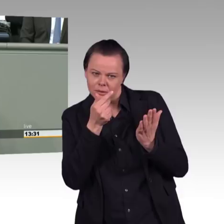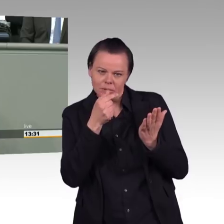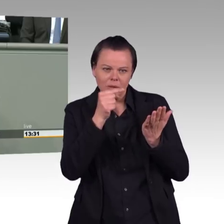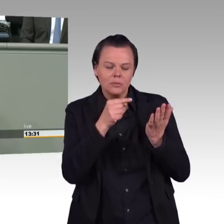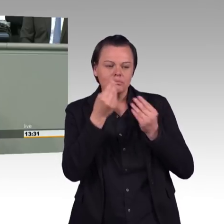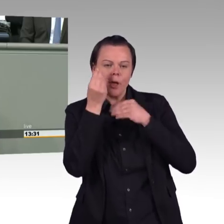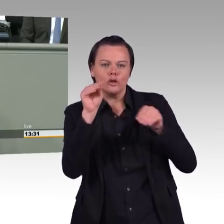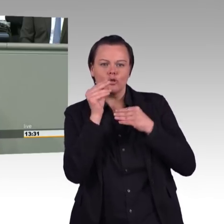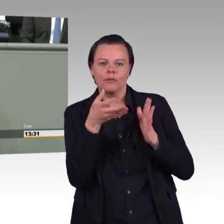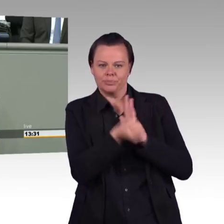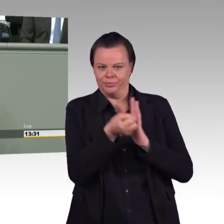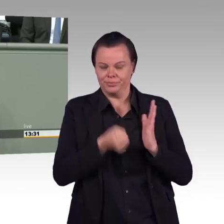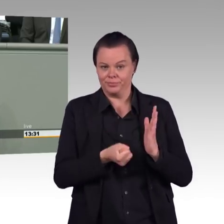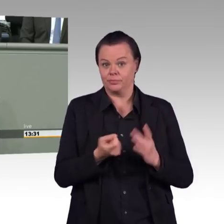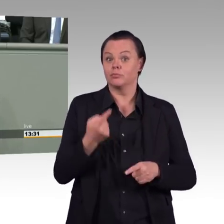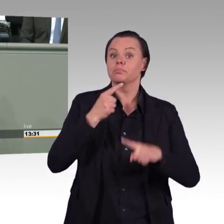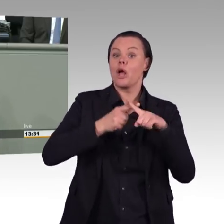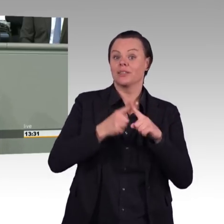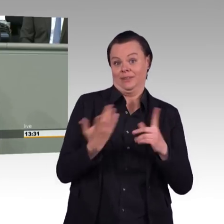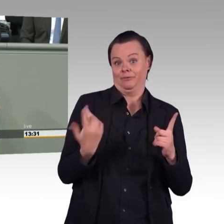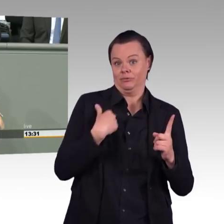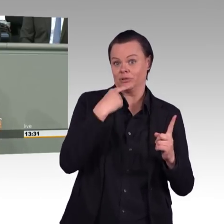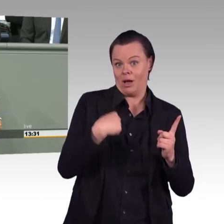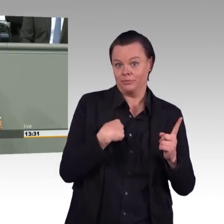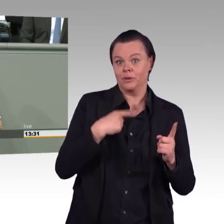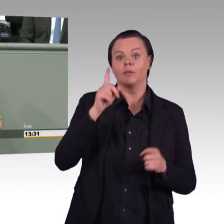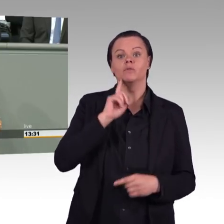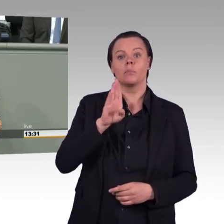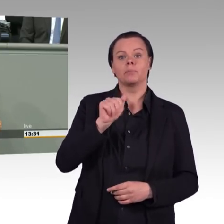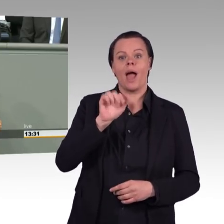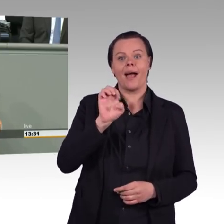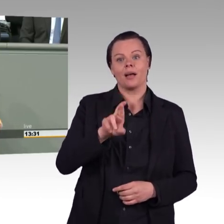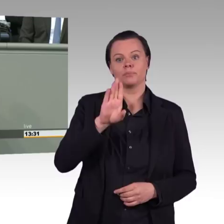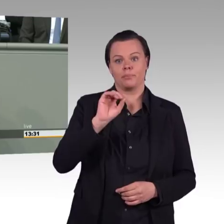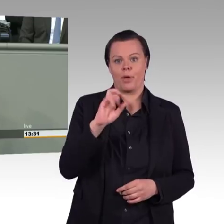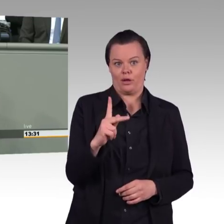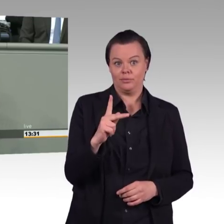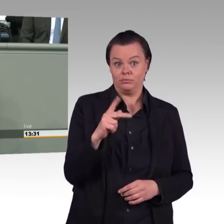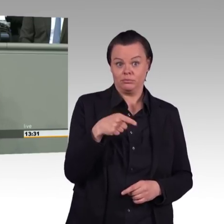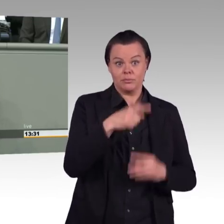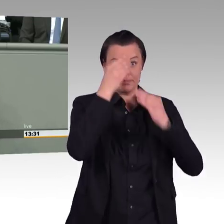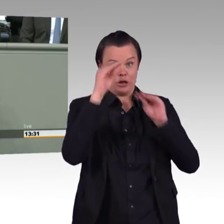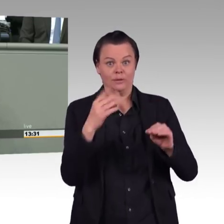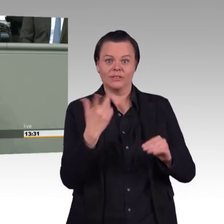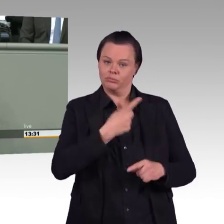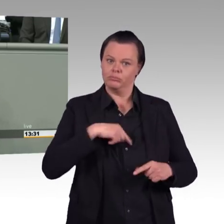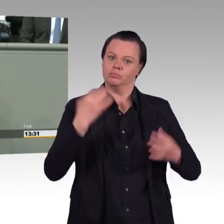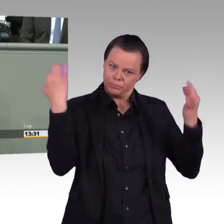nicht nur einer davon gesprochen, dass wenn man die Energiewende tatsächlich positiv und erfolgreich machen will, muss man sie